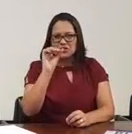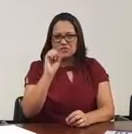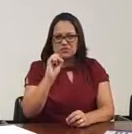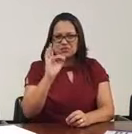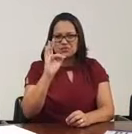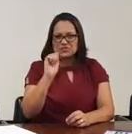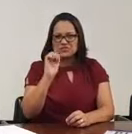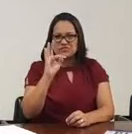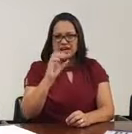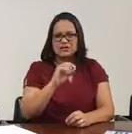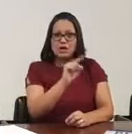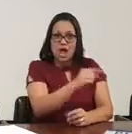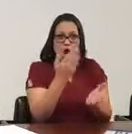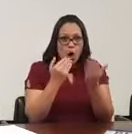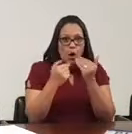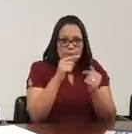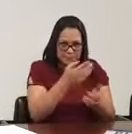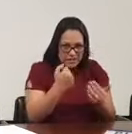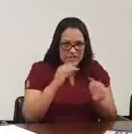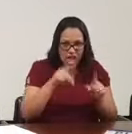come peixe é inteligente? Claro.